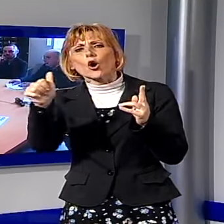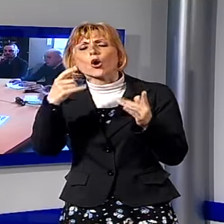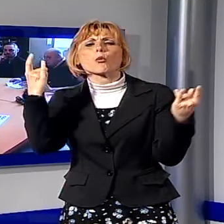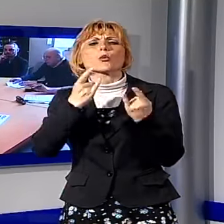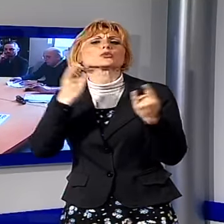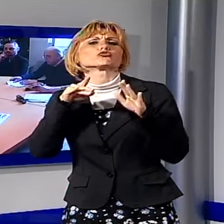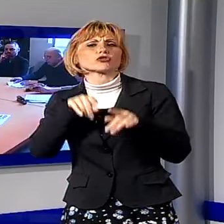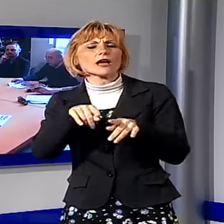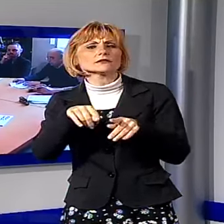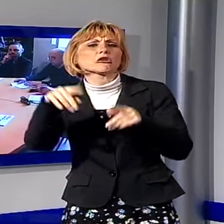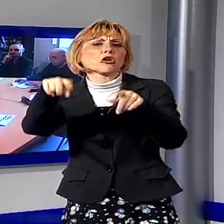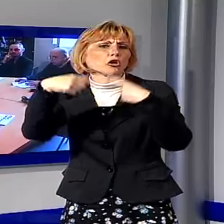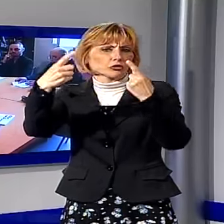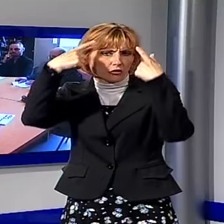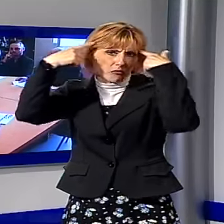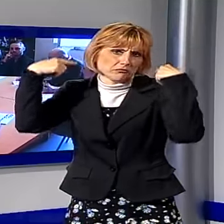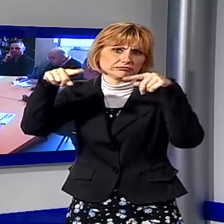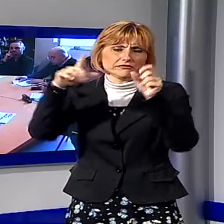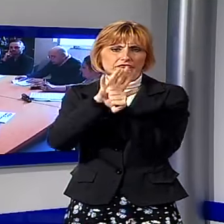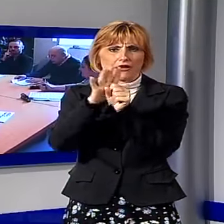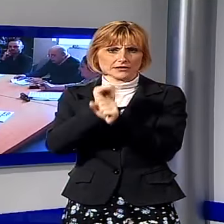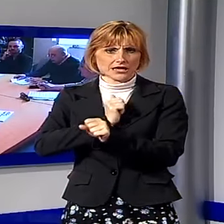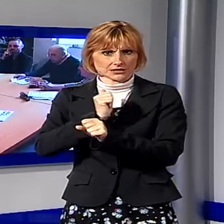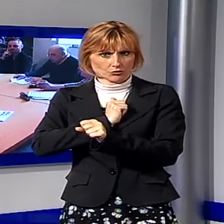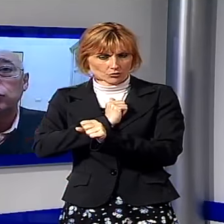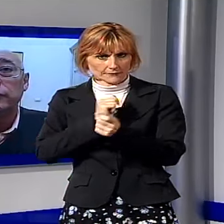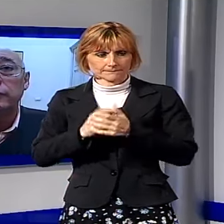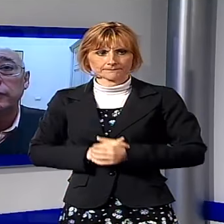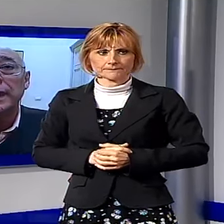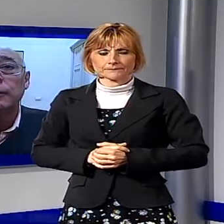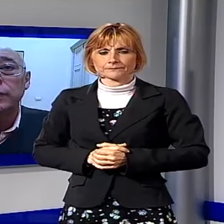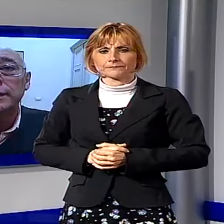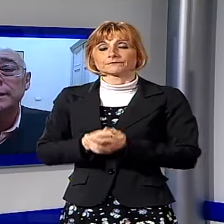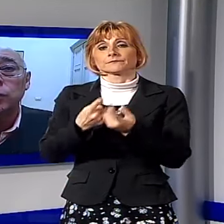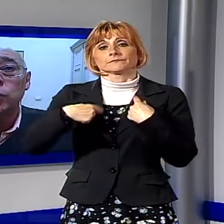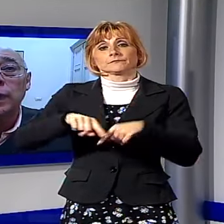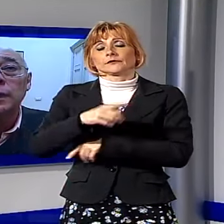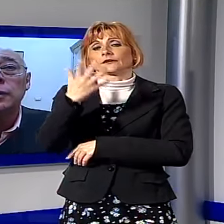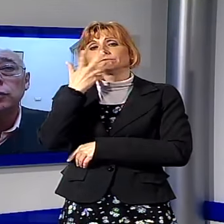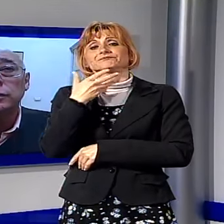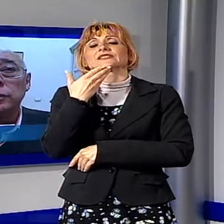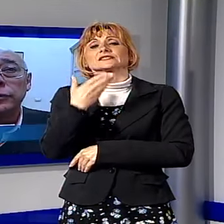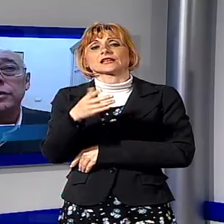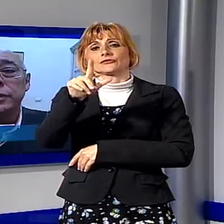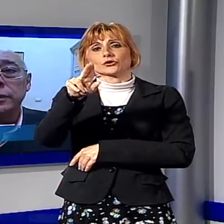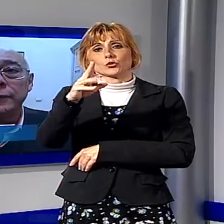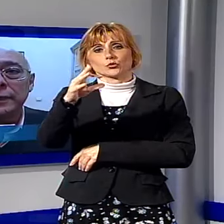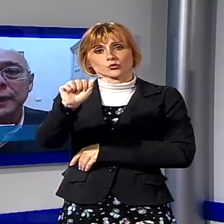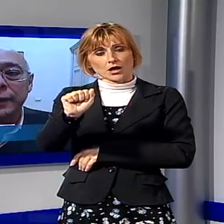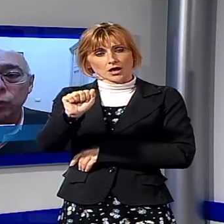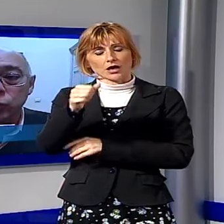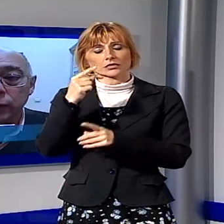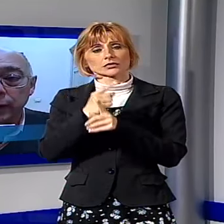lasciando per il resto le famiglie da sole in balia del privato. Noi vogliamo che il San Luca non rischi di